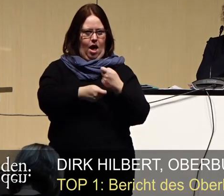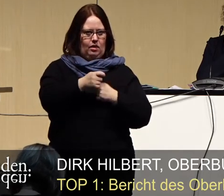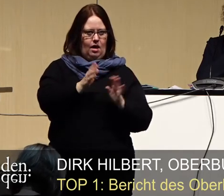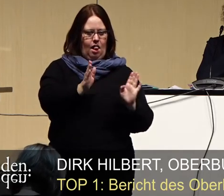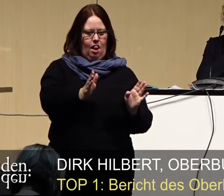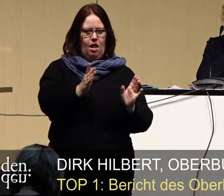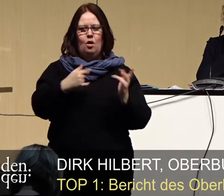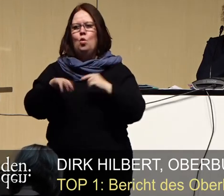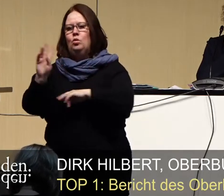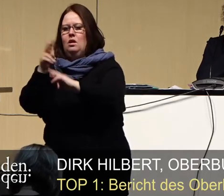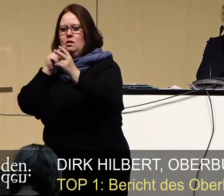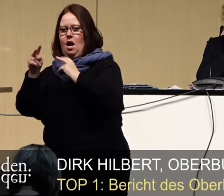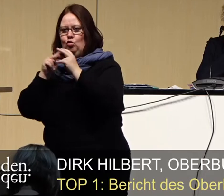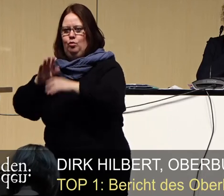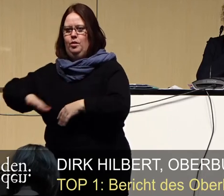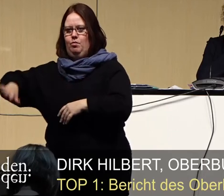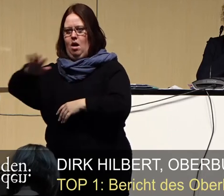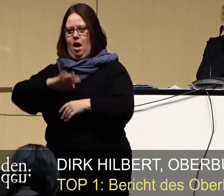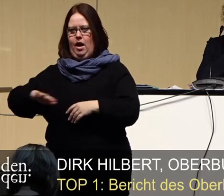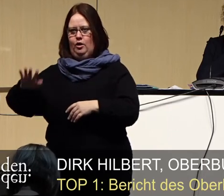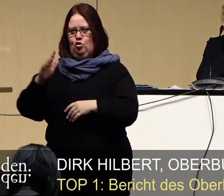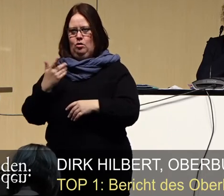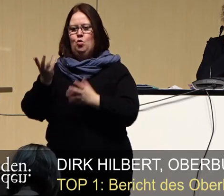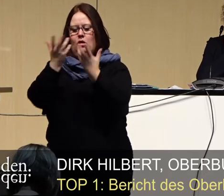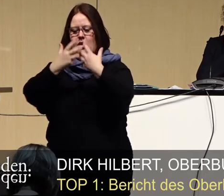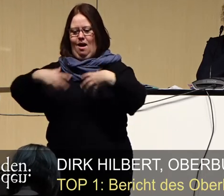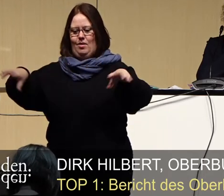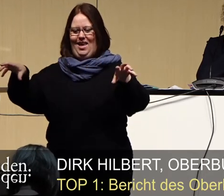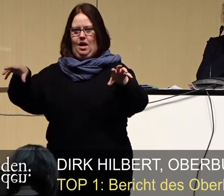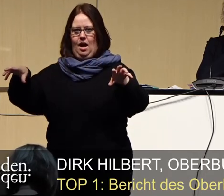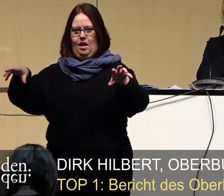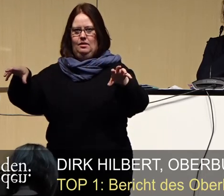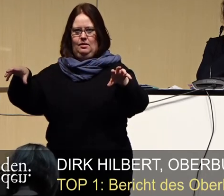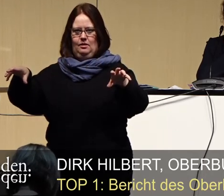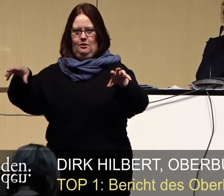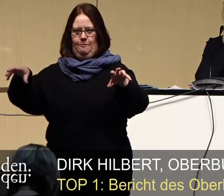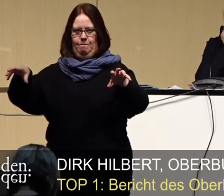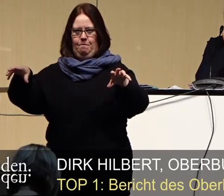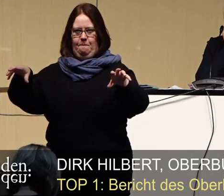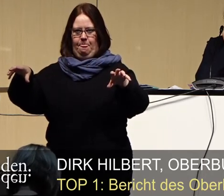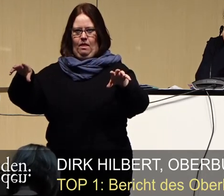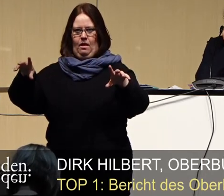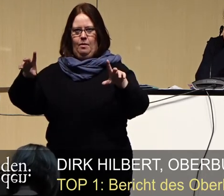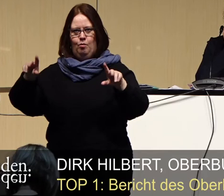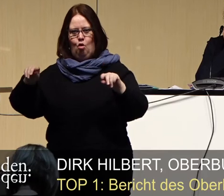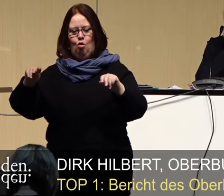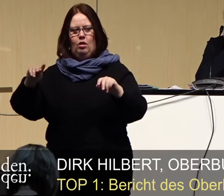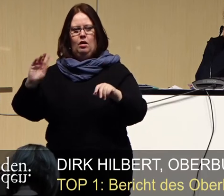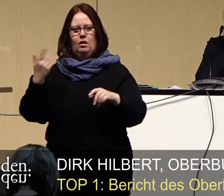und den Gastronomiebereichen, die abgegrenzt sind, die entsprechend mit